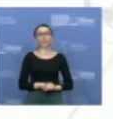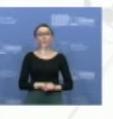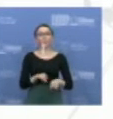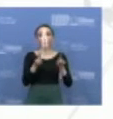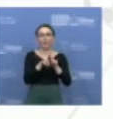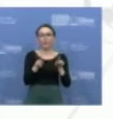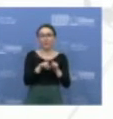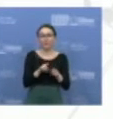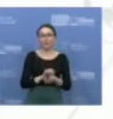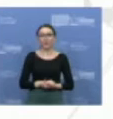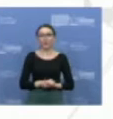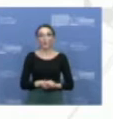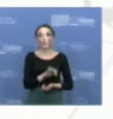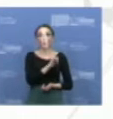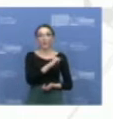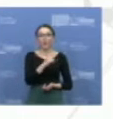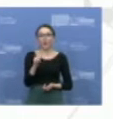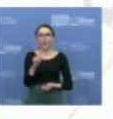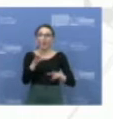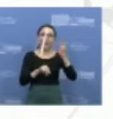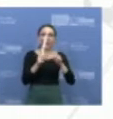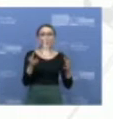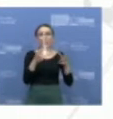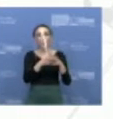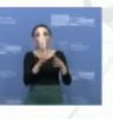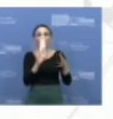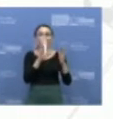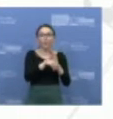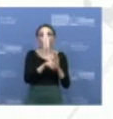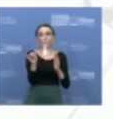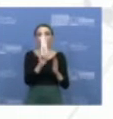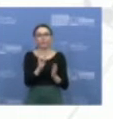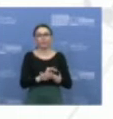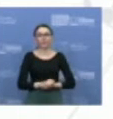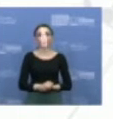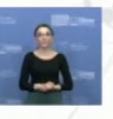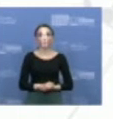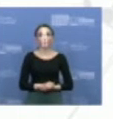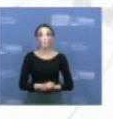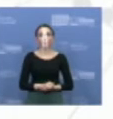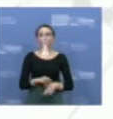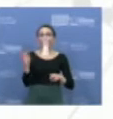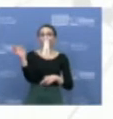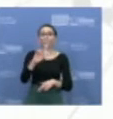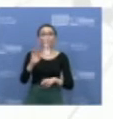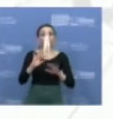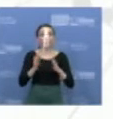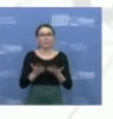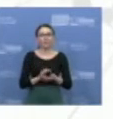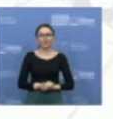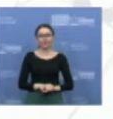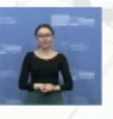taipogi įvertinti rizikos grupių praskirimo. Ir koski bus rezultatas,